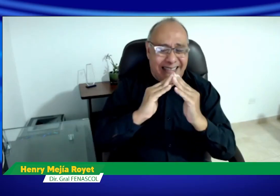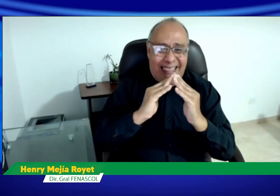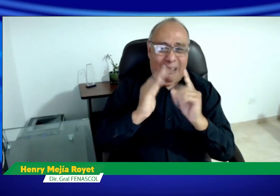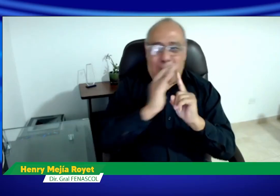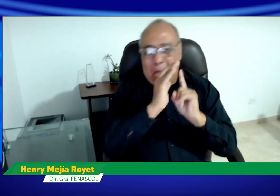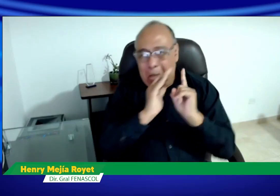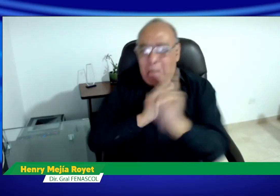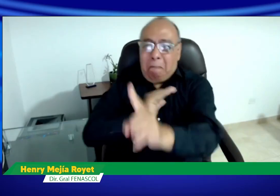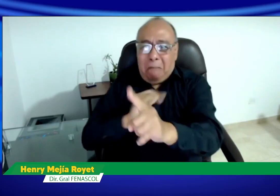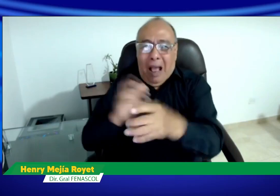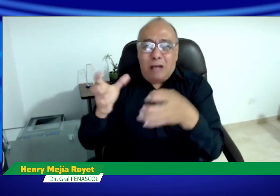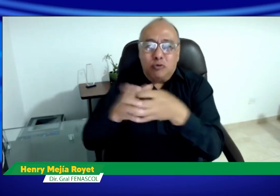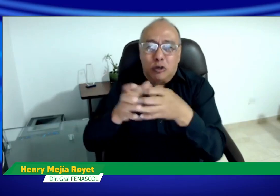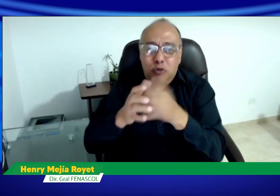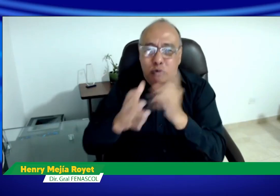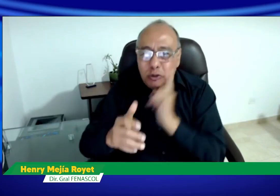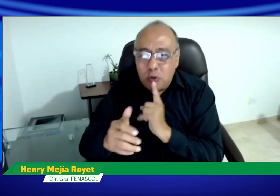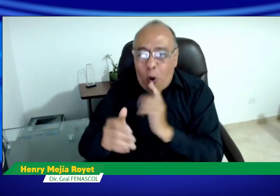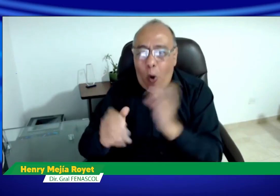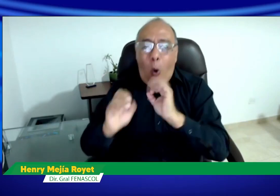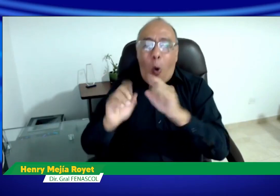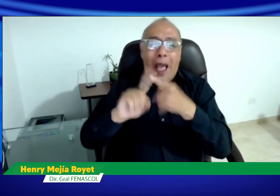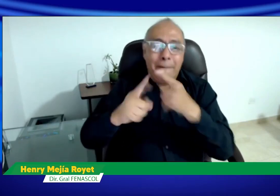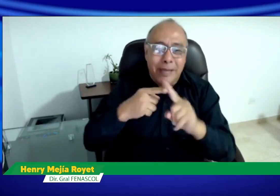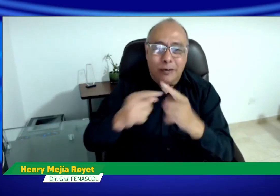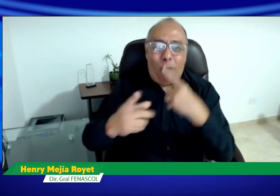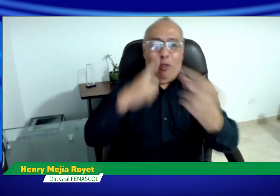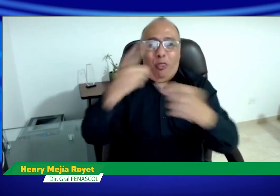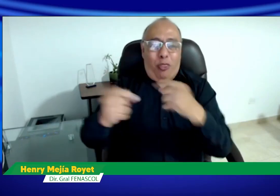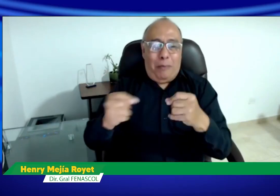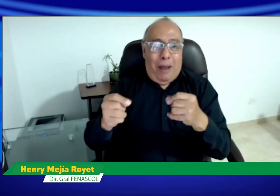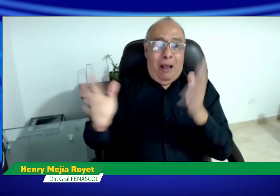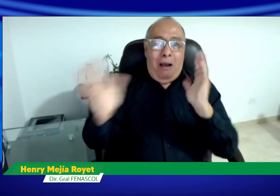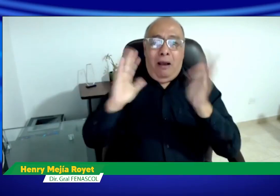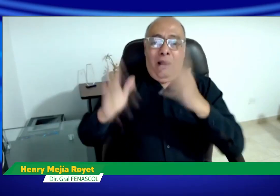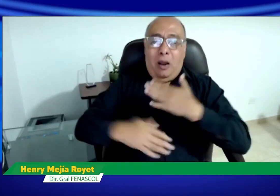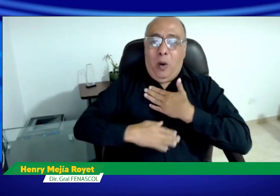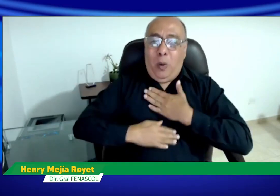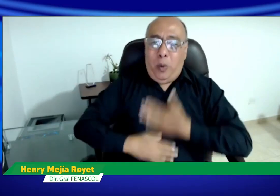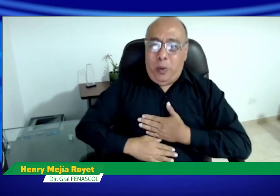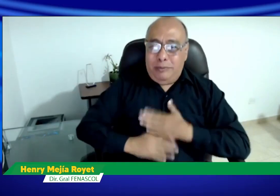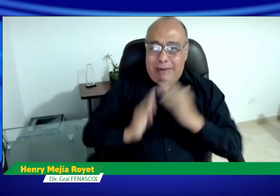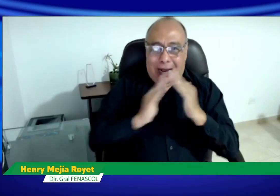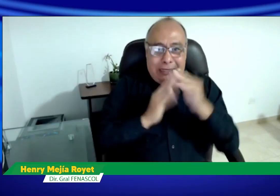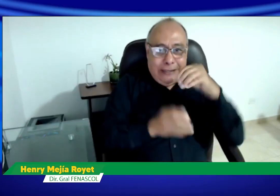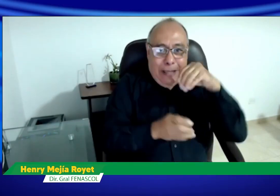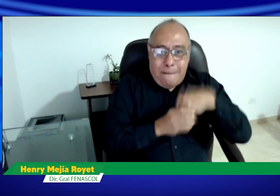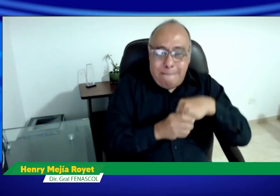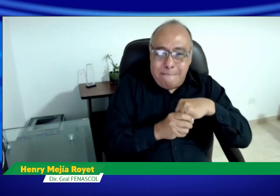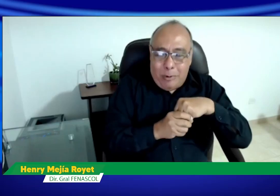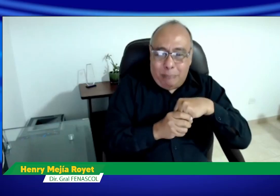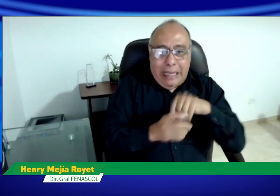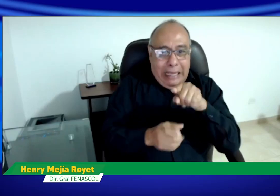prohíben la lengua de señas a sus hijos. Entonces, esa ruta de escape para las personas sordas es poder estar